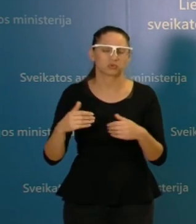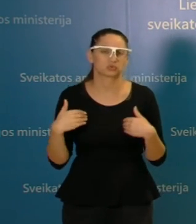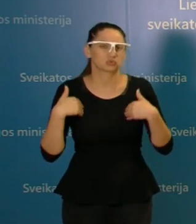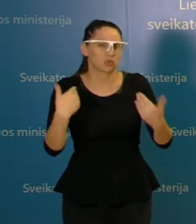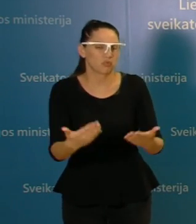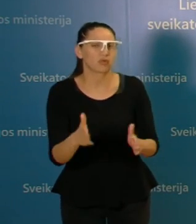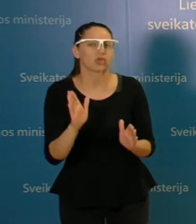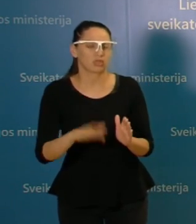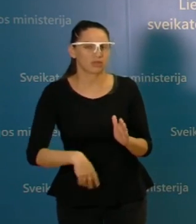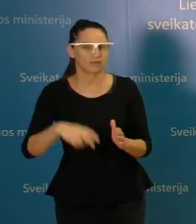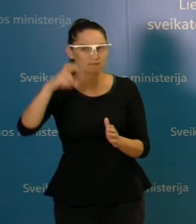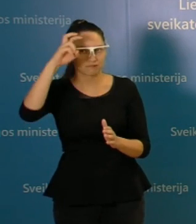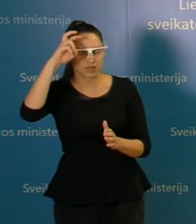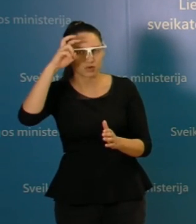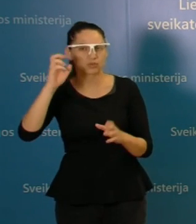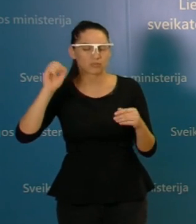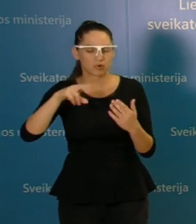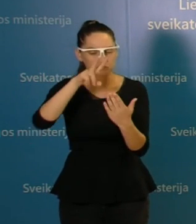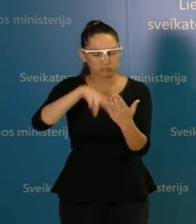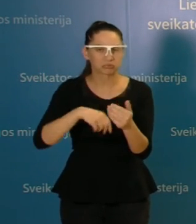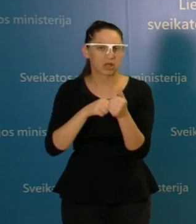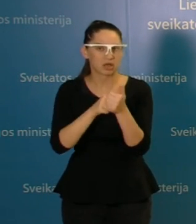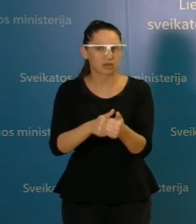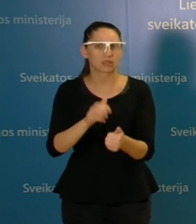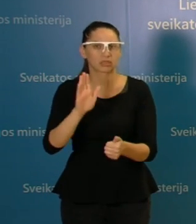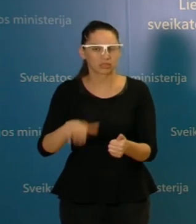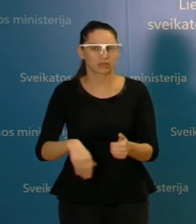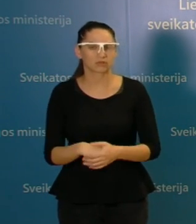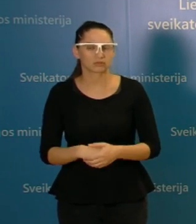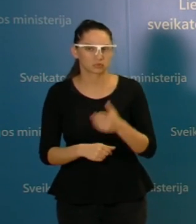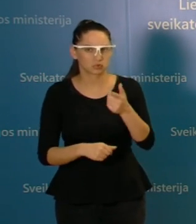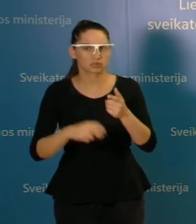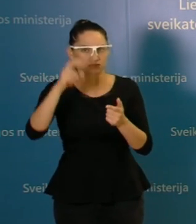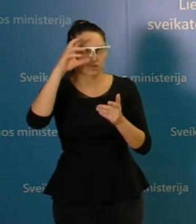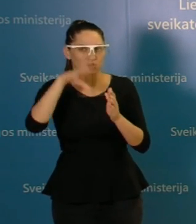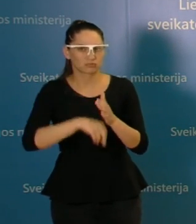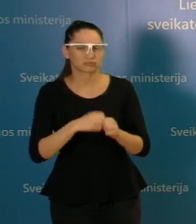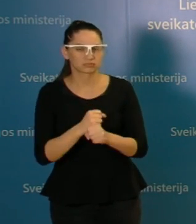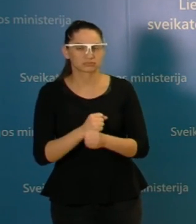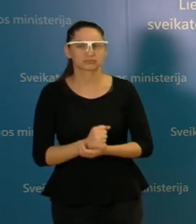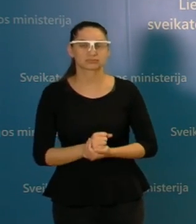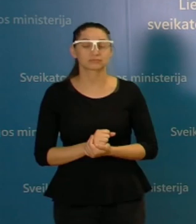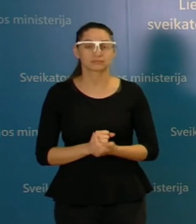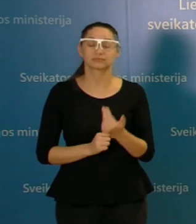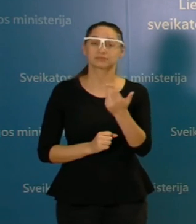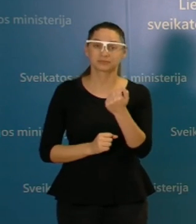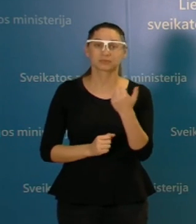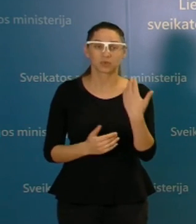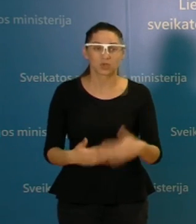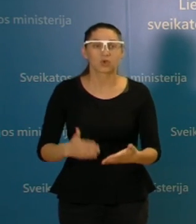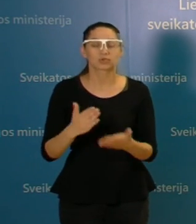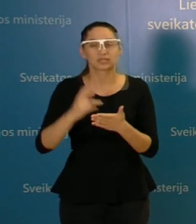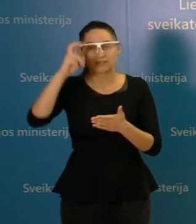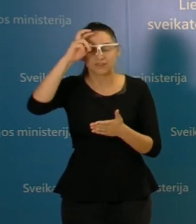gali būti vyriausybėje tą ekspertų komandą, į kurį galėtumėt atsižvelgti jūs kaip vyriausybės. Bet tai ir yra vyriausybėje ekspertų